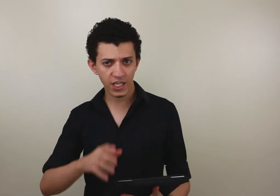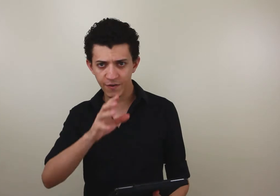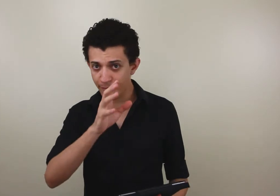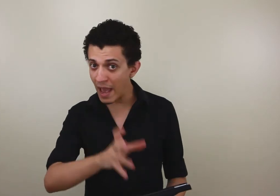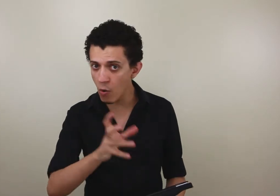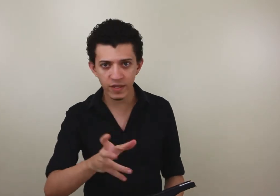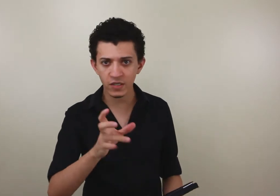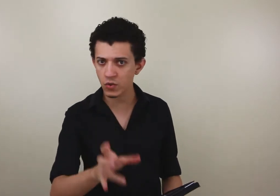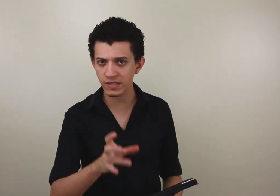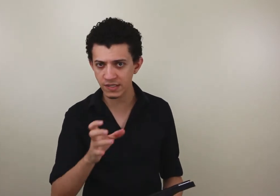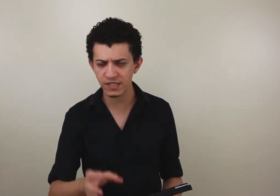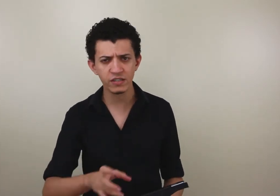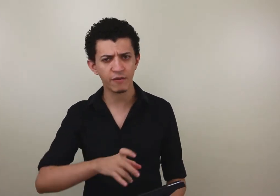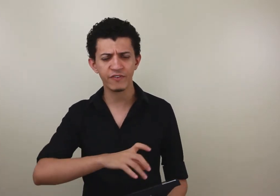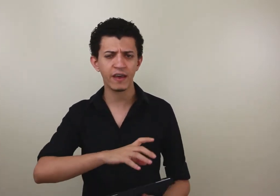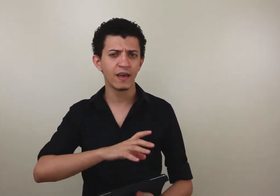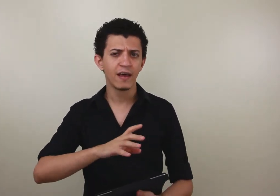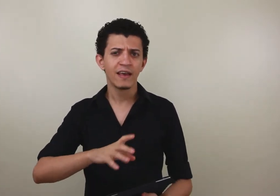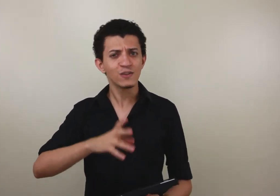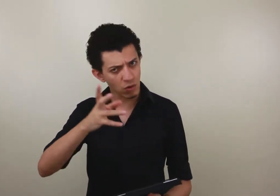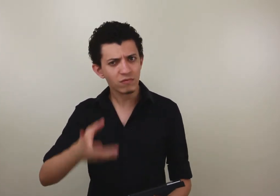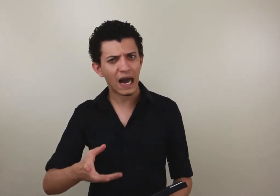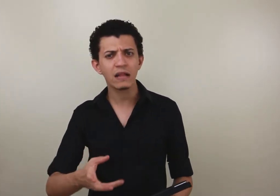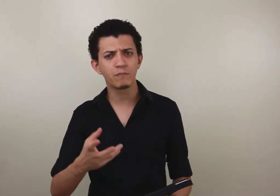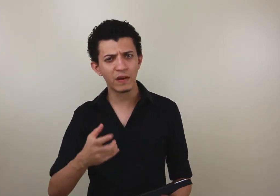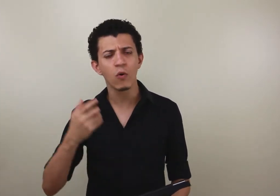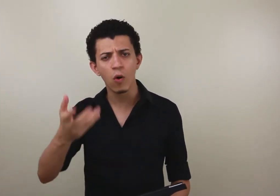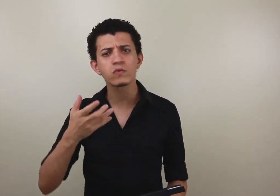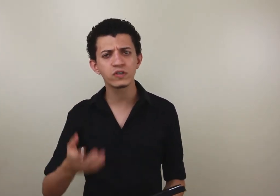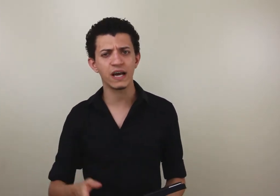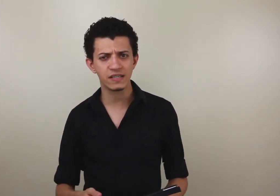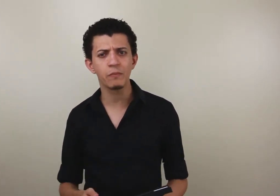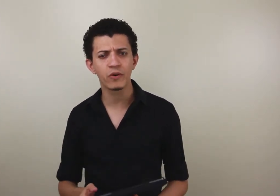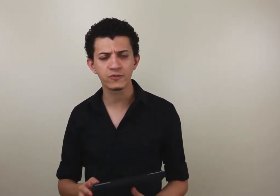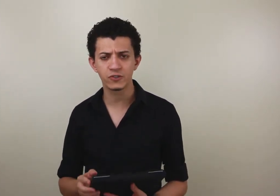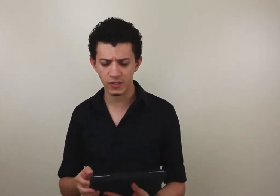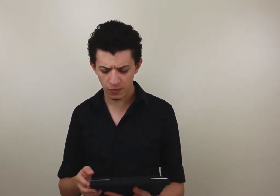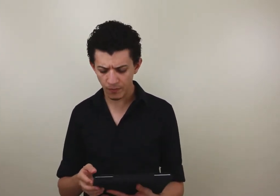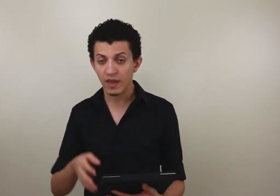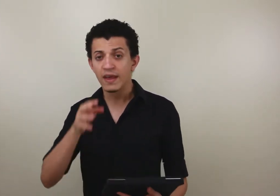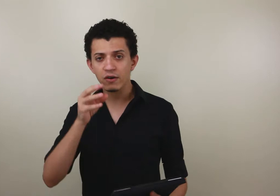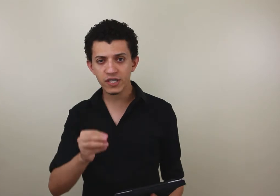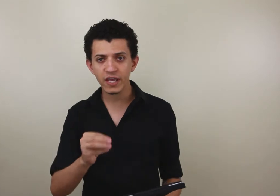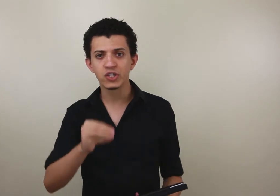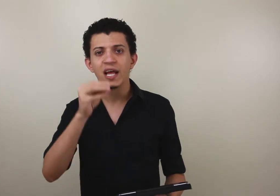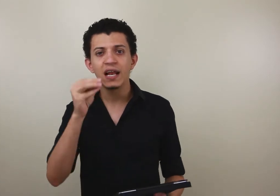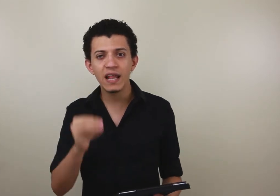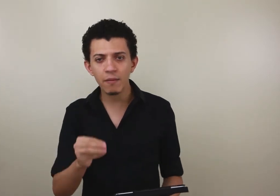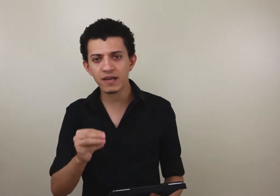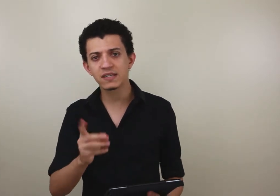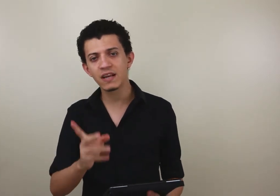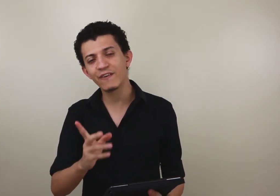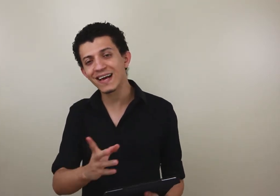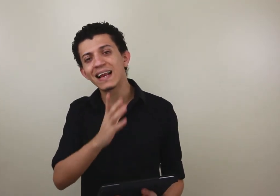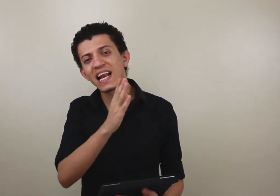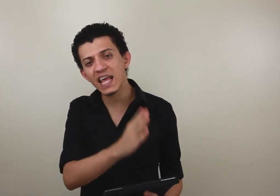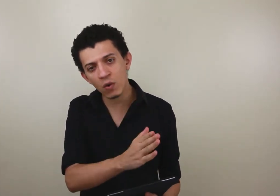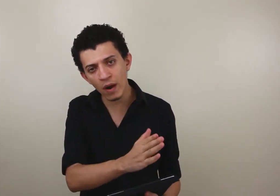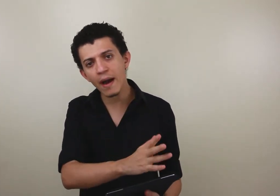gente que pergunta essas coisas assim, já fiquei insultado pelo outro já, sabe, por causa disso. E é o seguinte, Libras significa língua